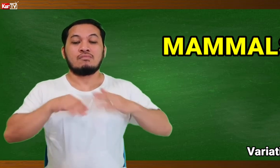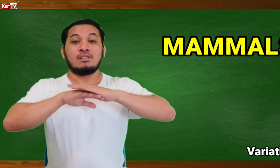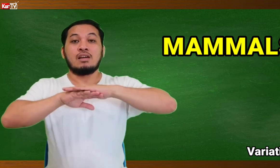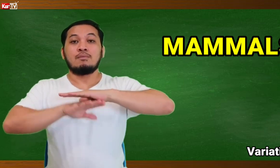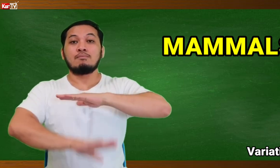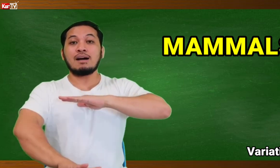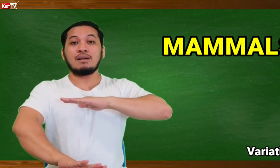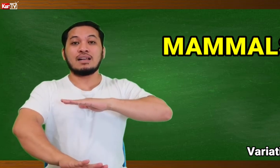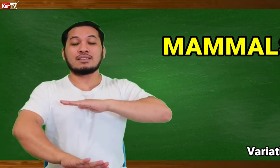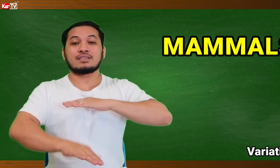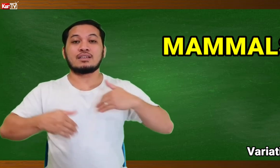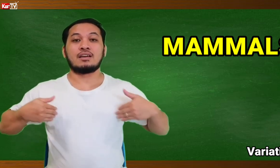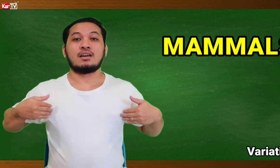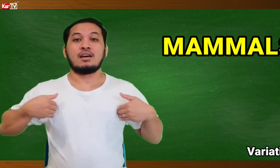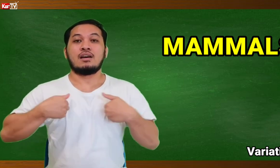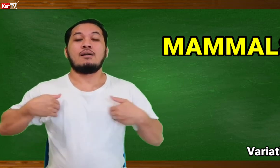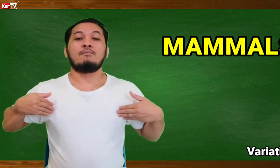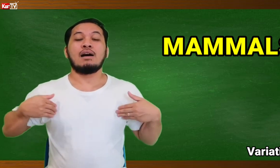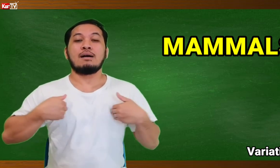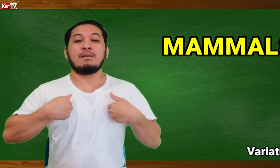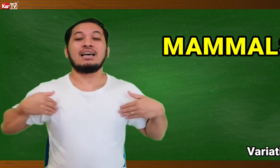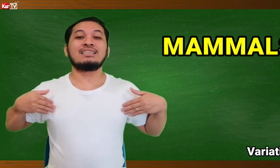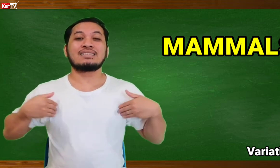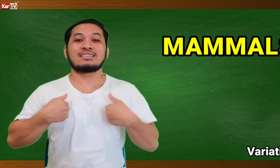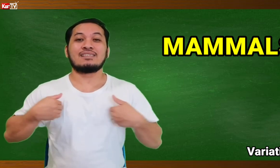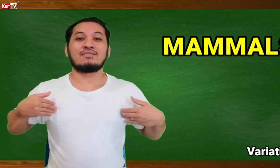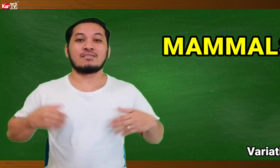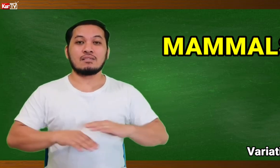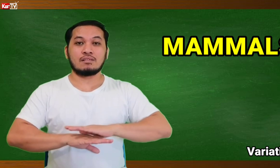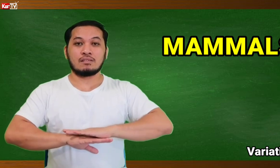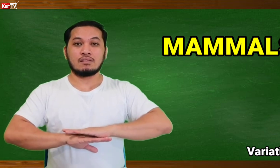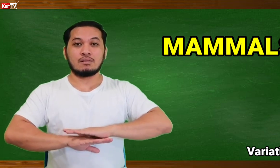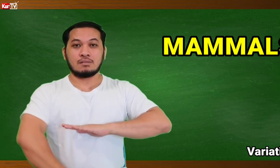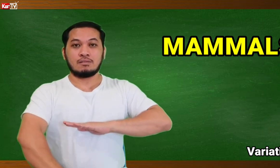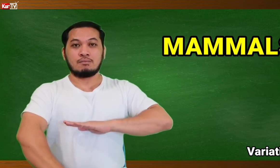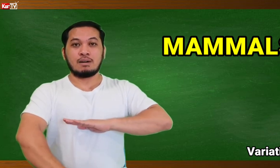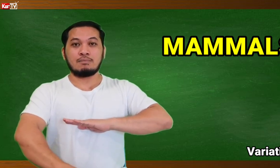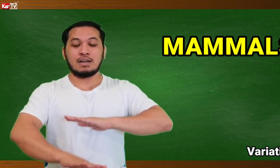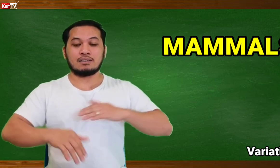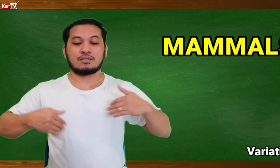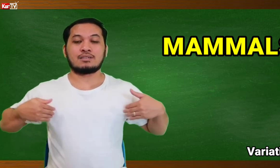MAMALS. MAMALS. MAMALS.